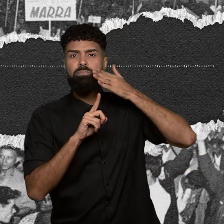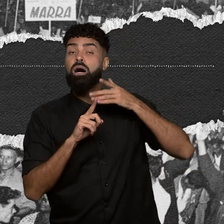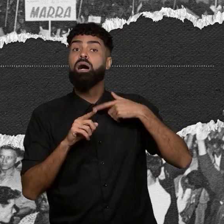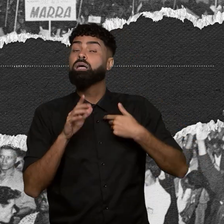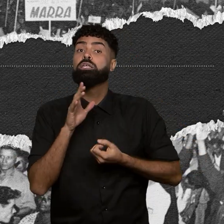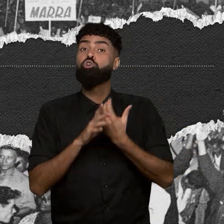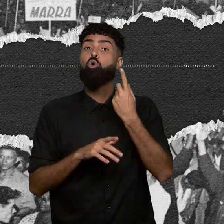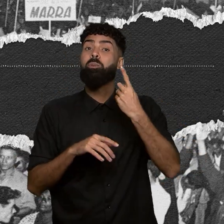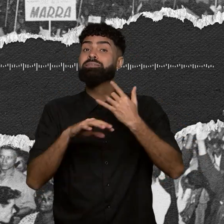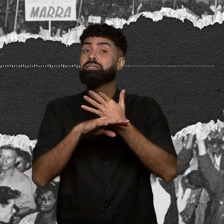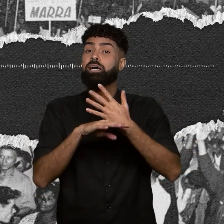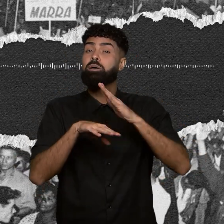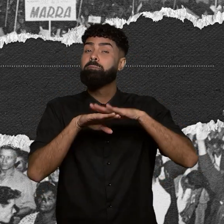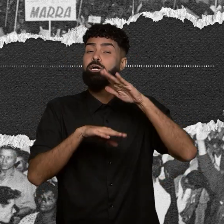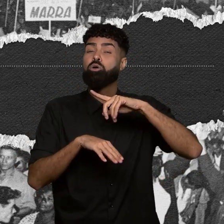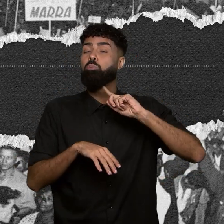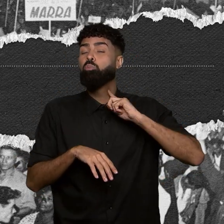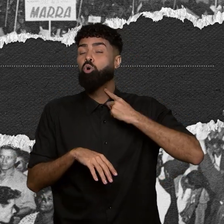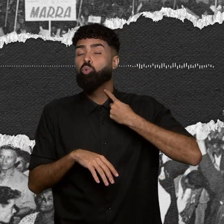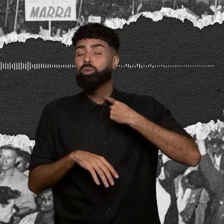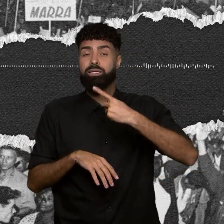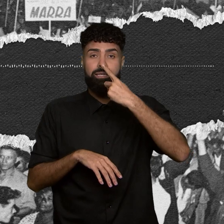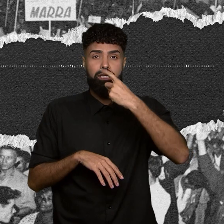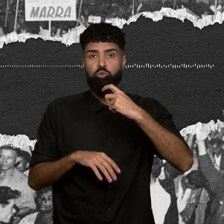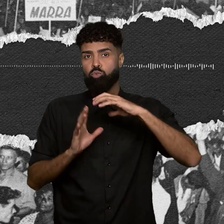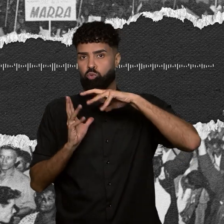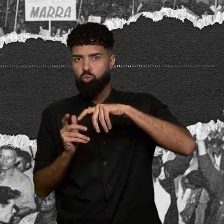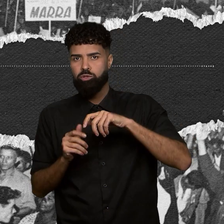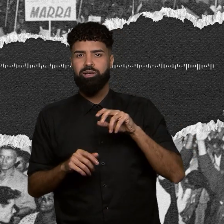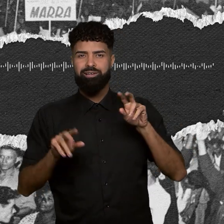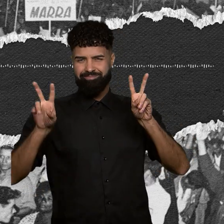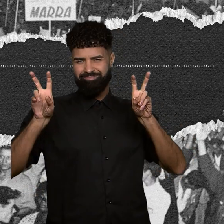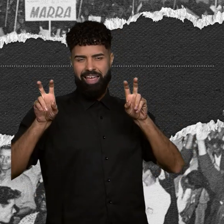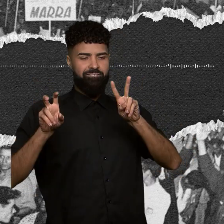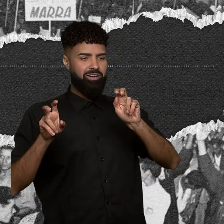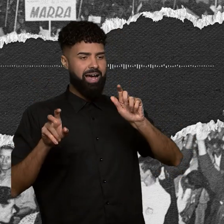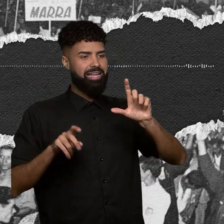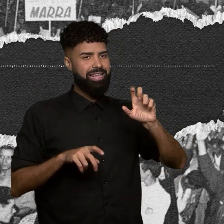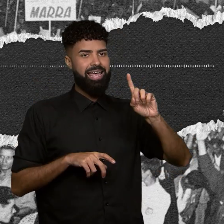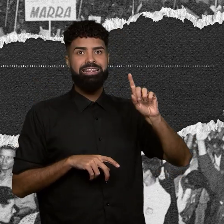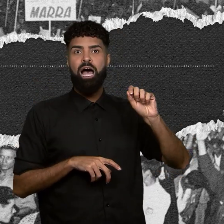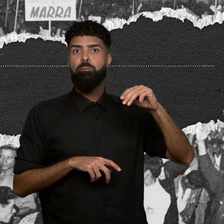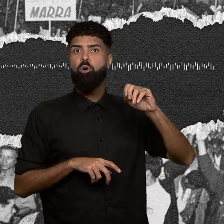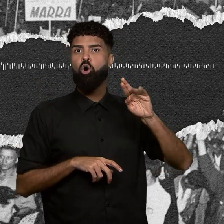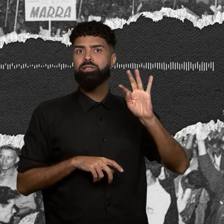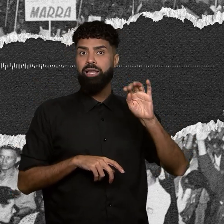do mundo, o Vale da Morte. Esse foi o título dado pela ONU para Cubatão. New York